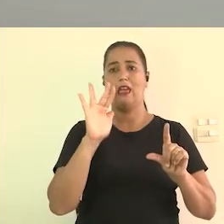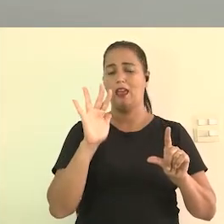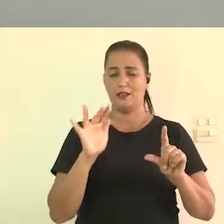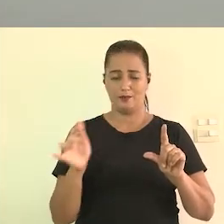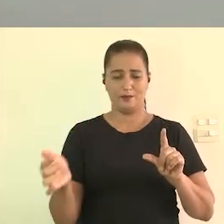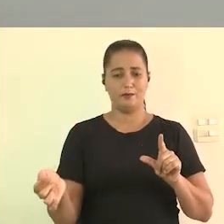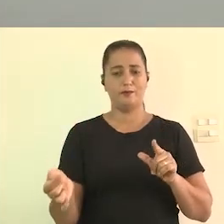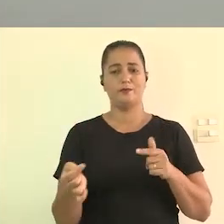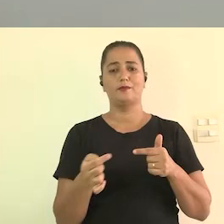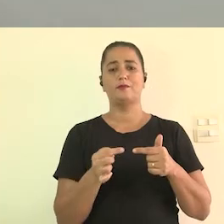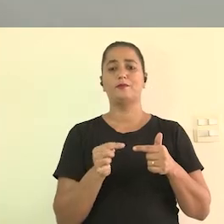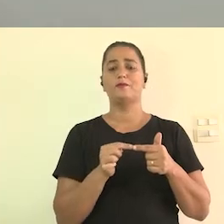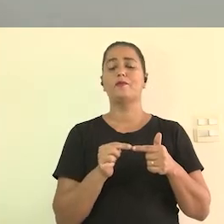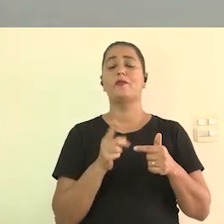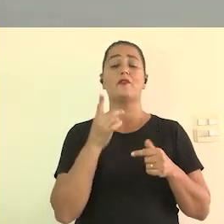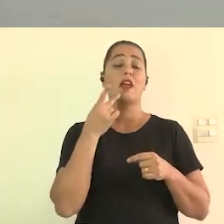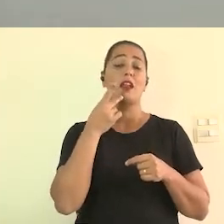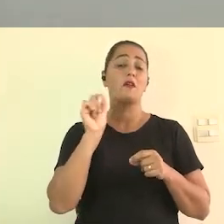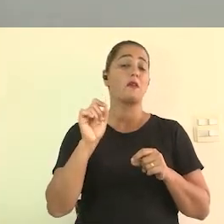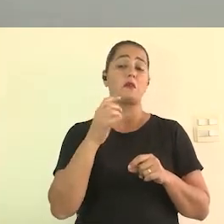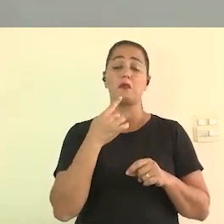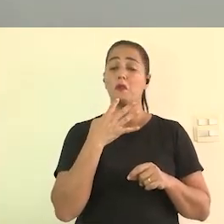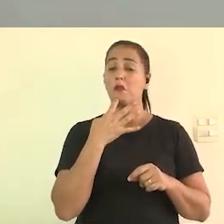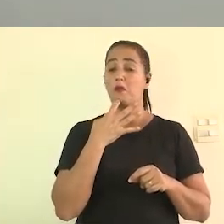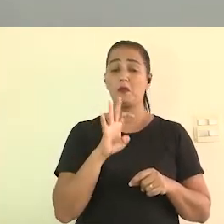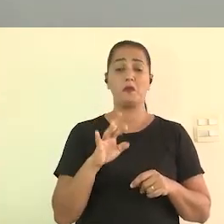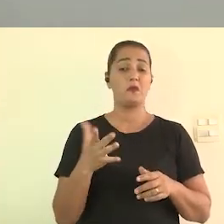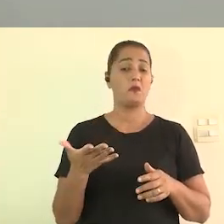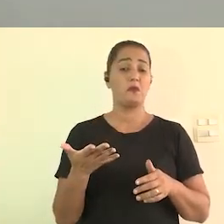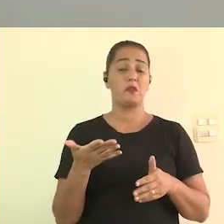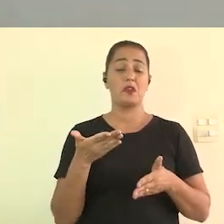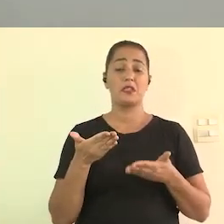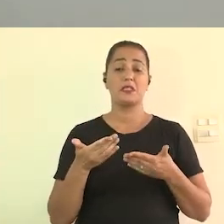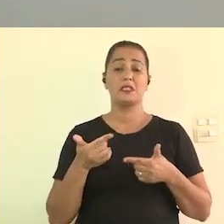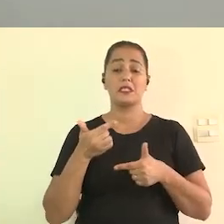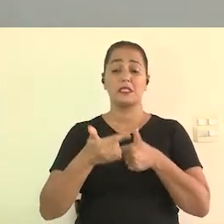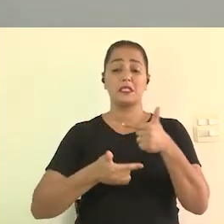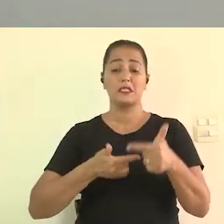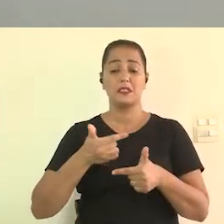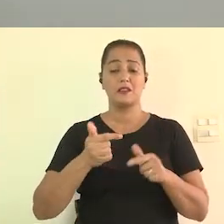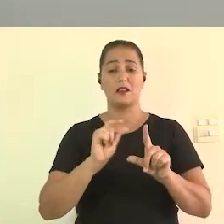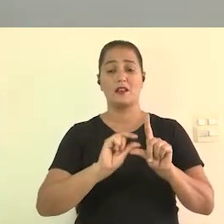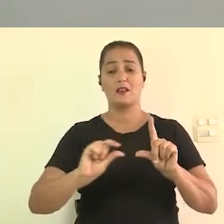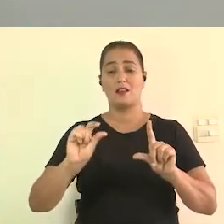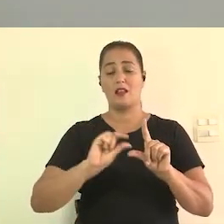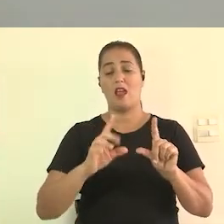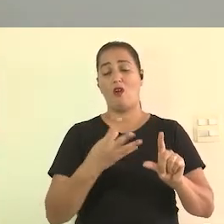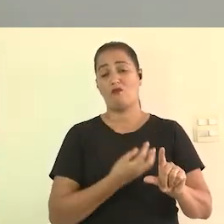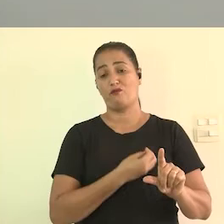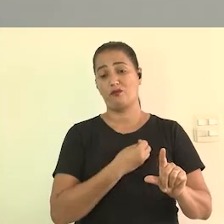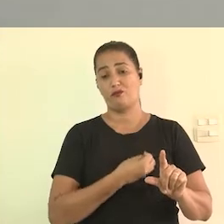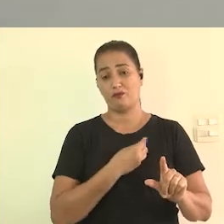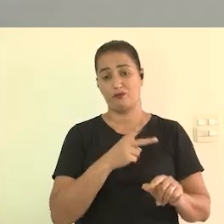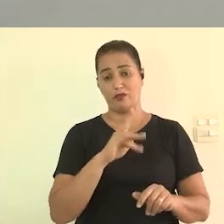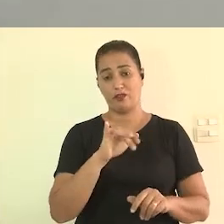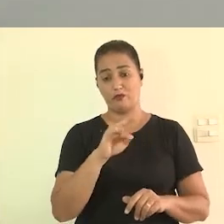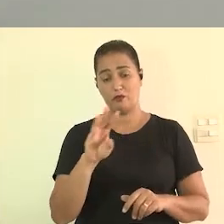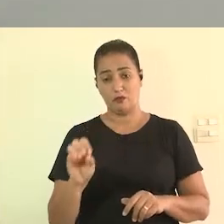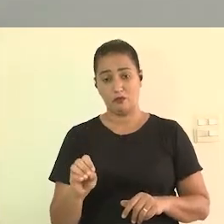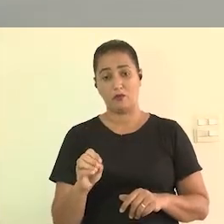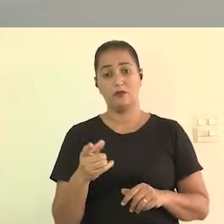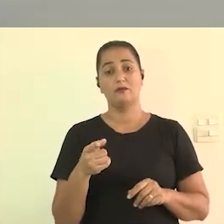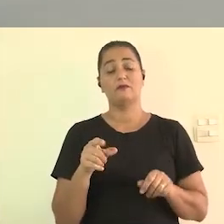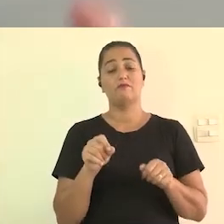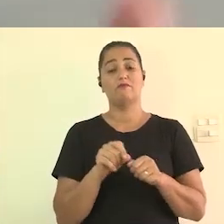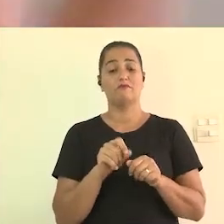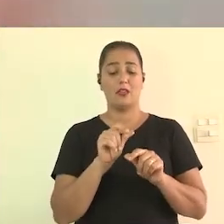e outros dizem que não conhecem nenhum tipo de serviço que trabalhe com Legenda ao vivo porque também